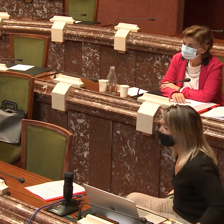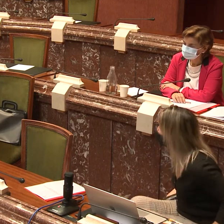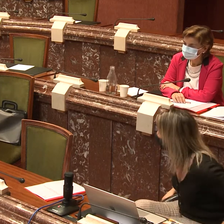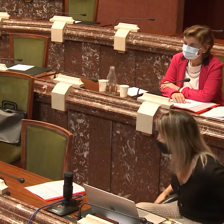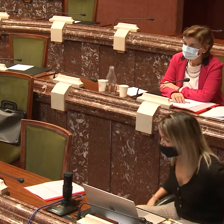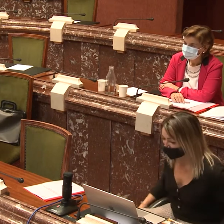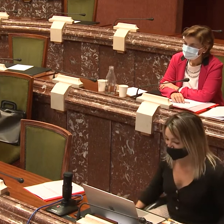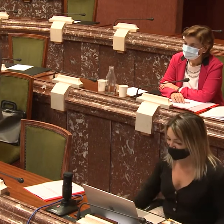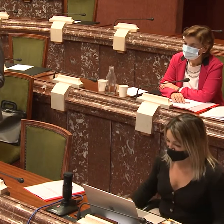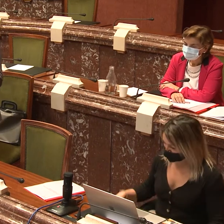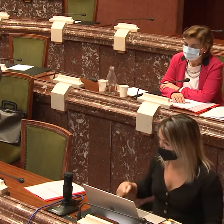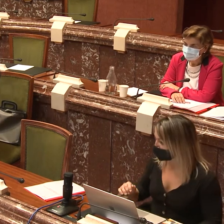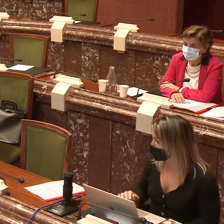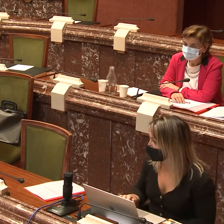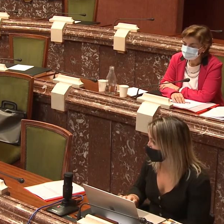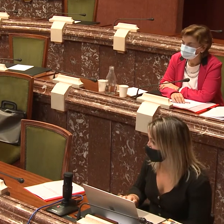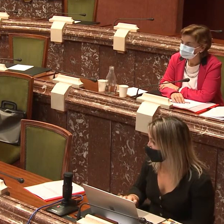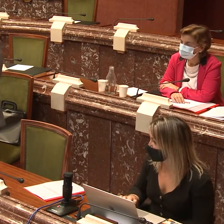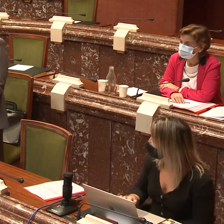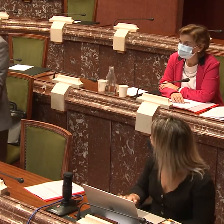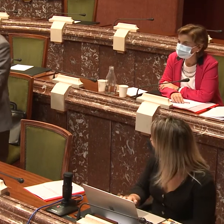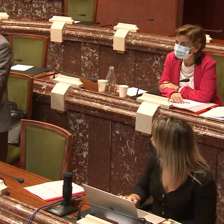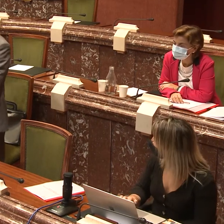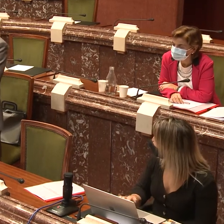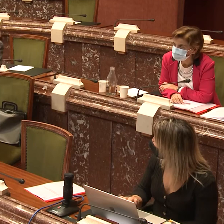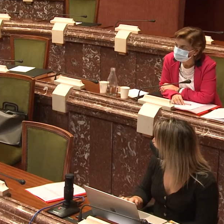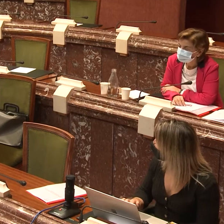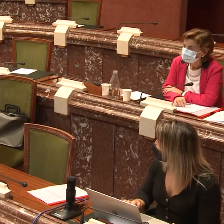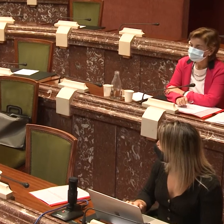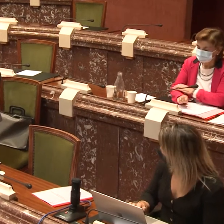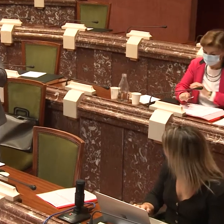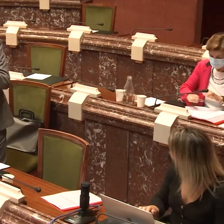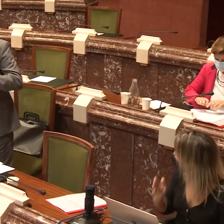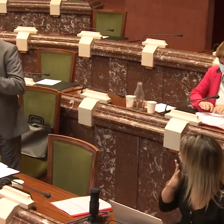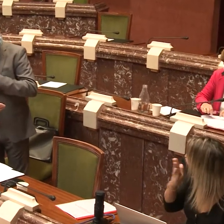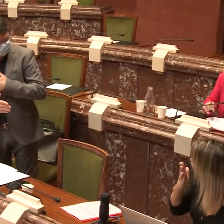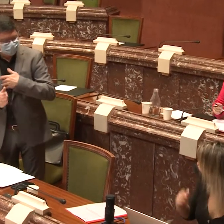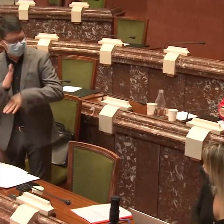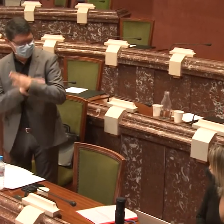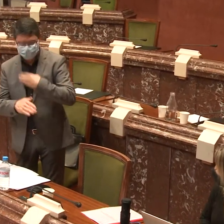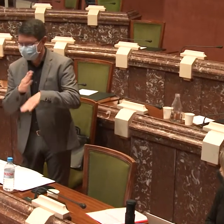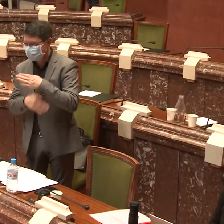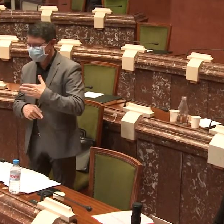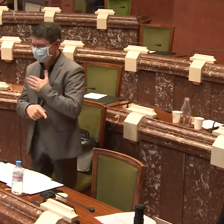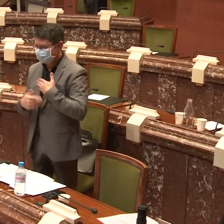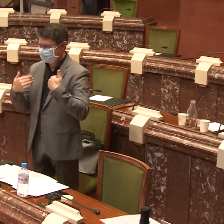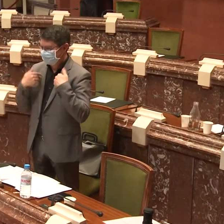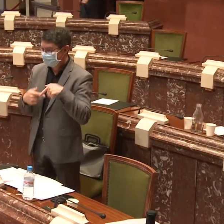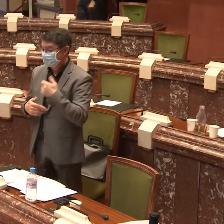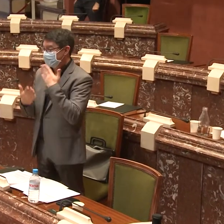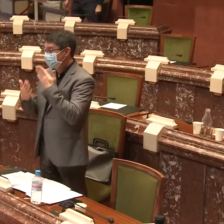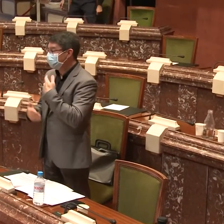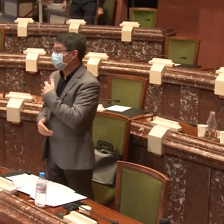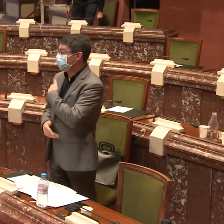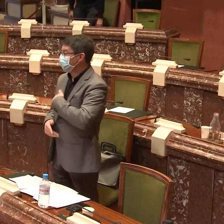Le cedo la palabra a don Francisco, presidente de la Federación de Personas Sordas. Muchas gracias. En primer lugar, quería dar las